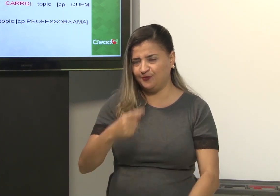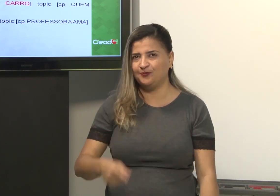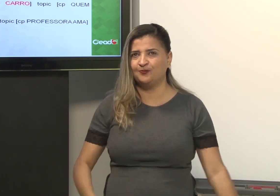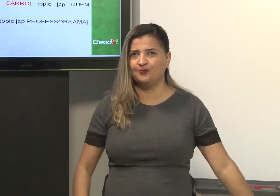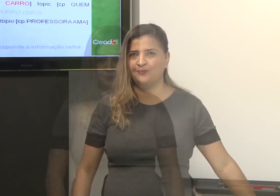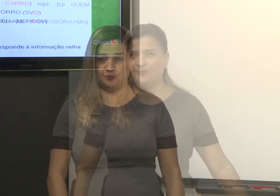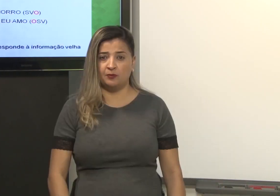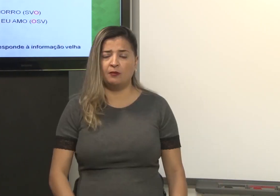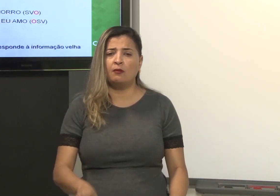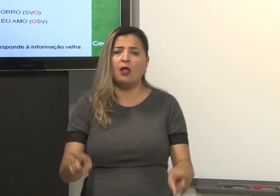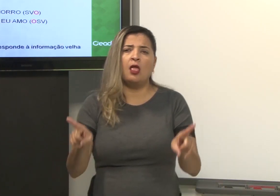tópico aí.